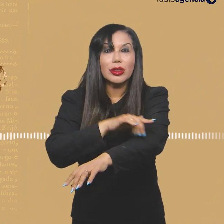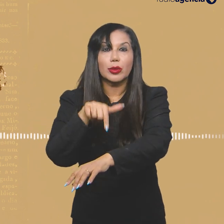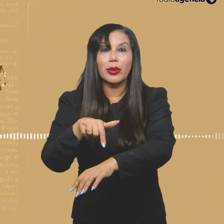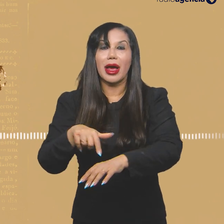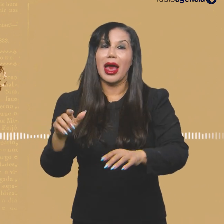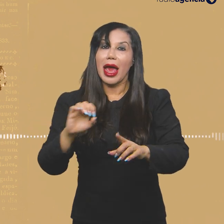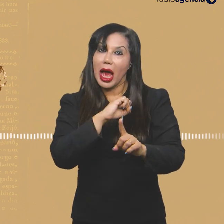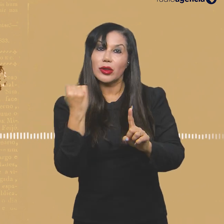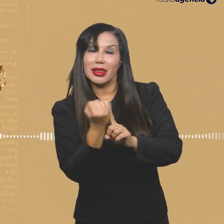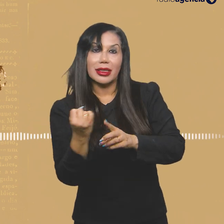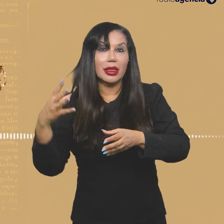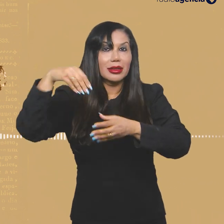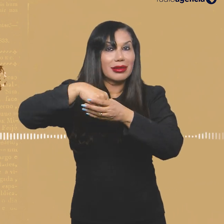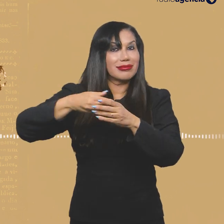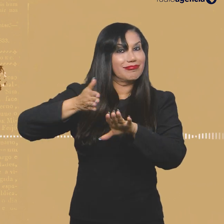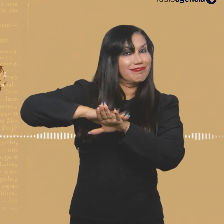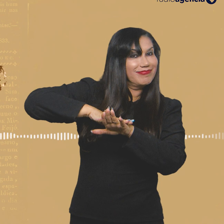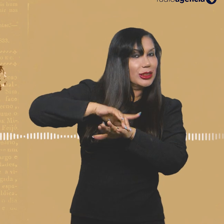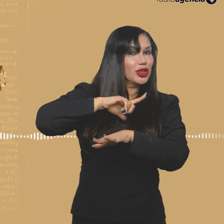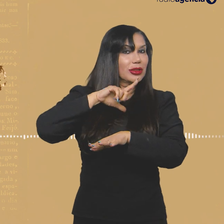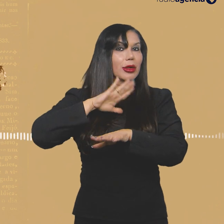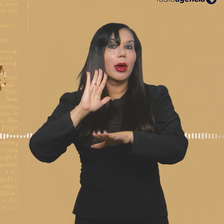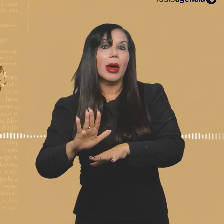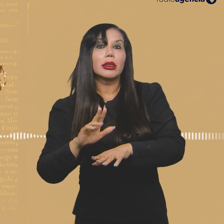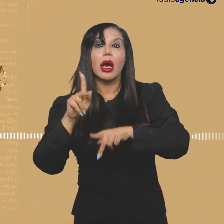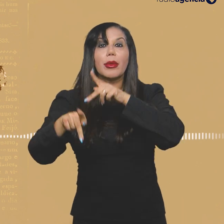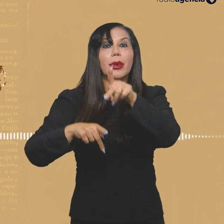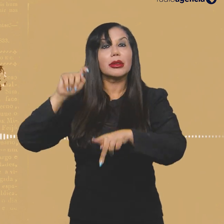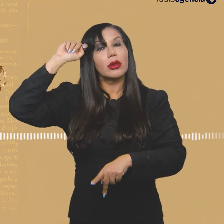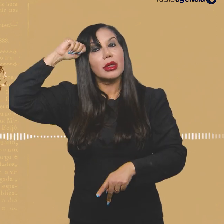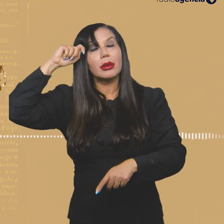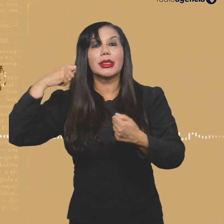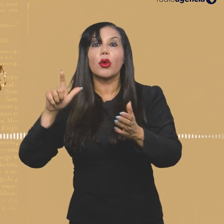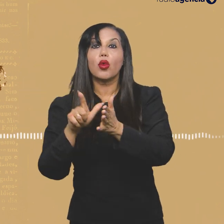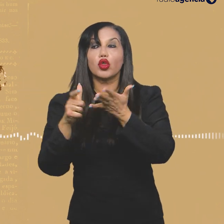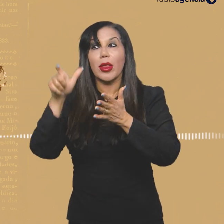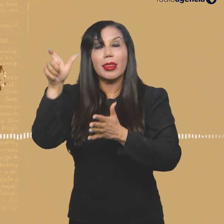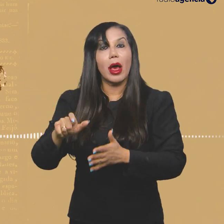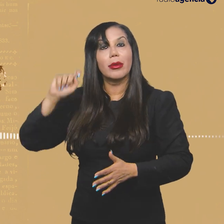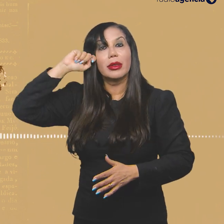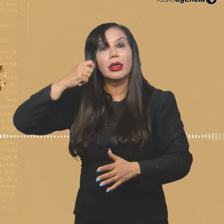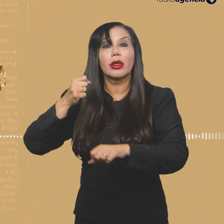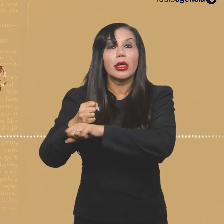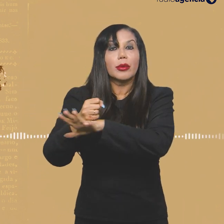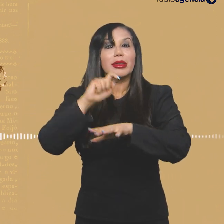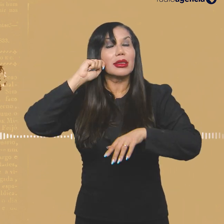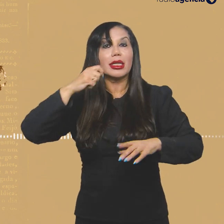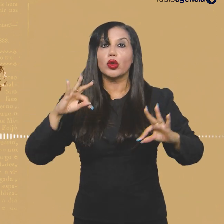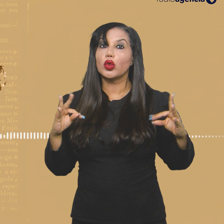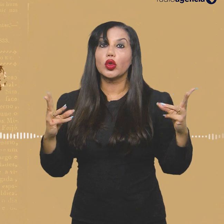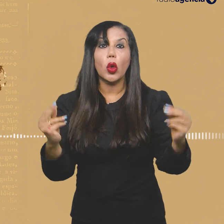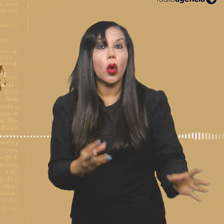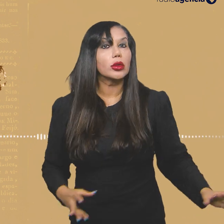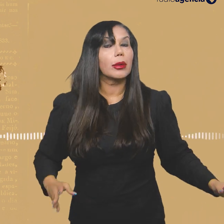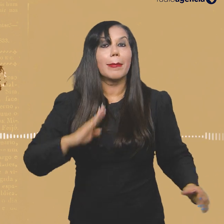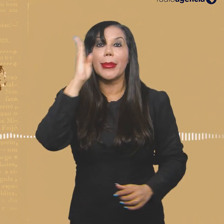o racismo é um elemento que estrutura a sociedade brasileira, se dá uma abertura para que a população negra, para que o jornalista negro e que a imprensa negra façam uma